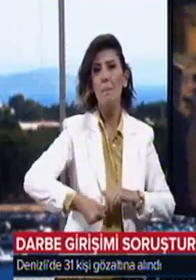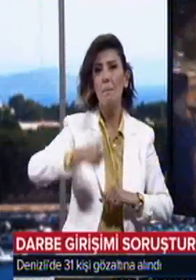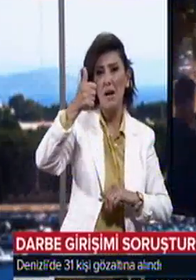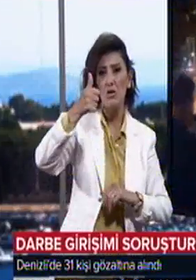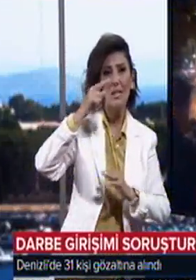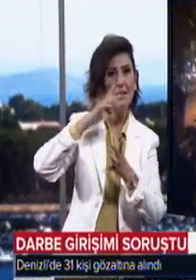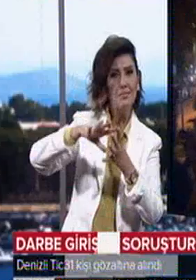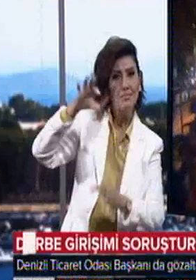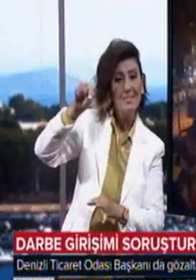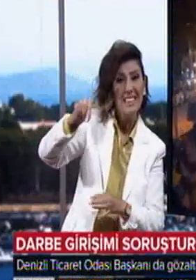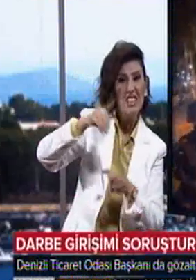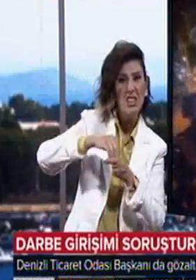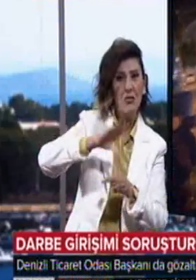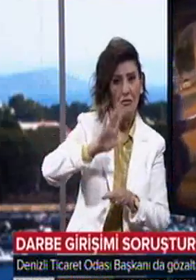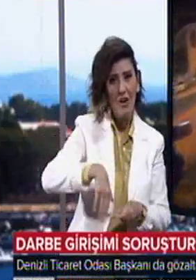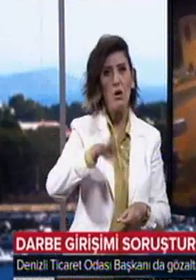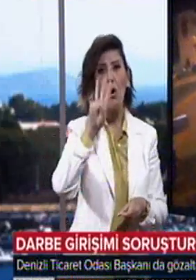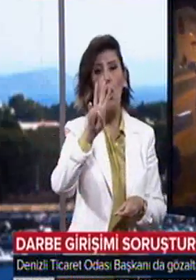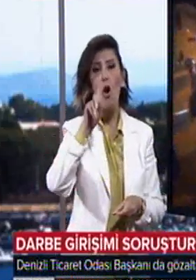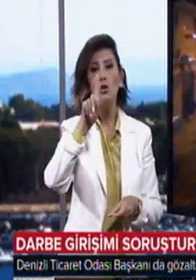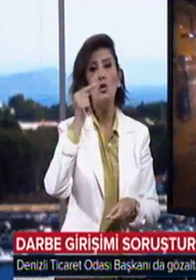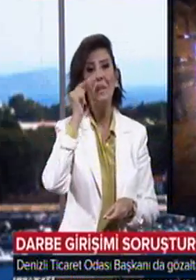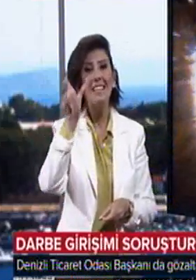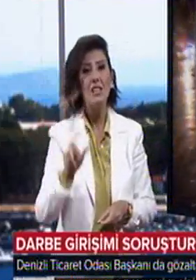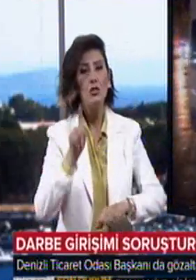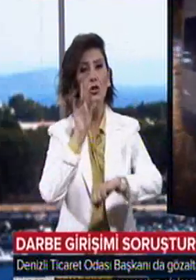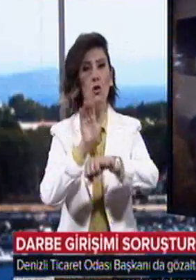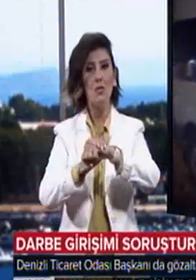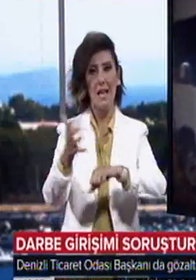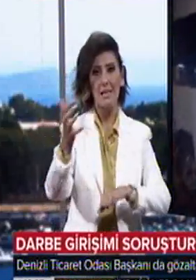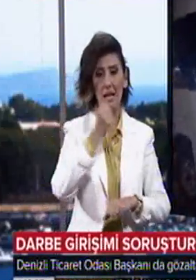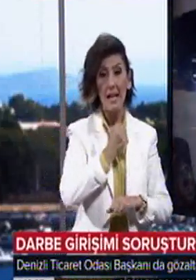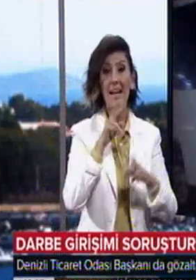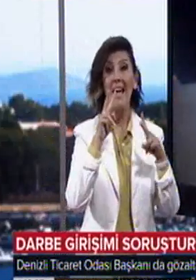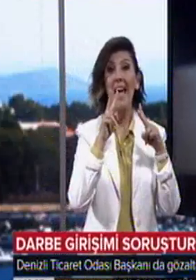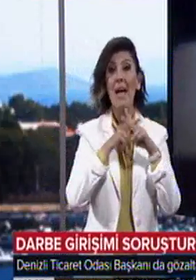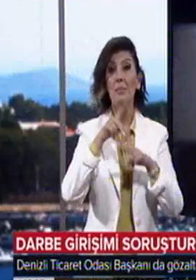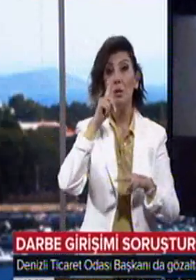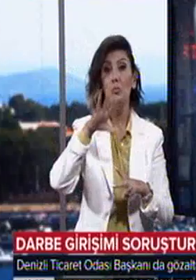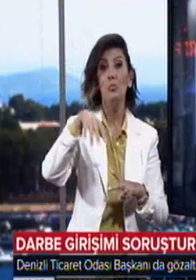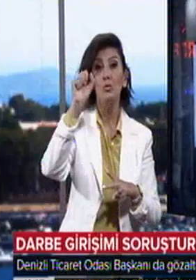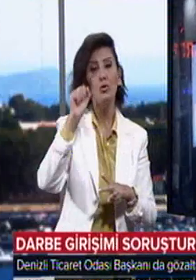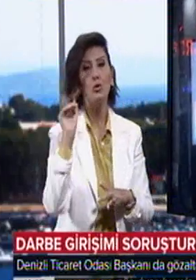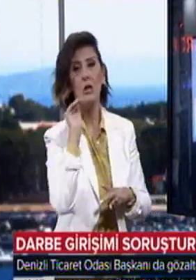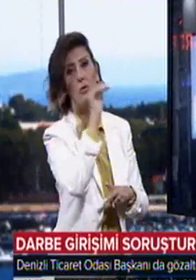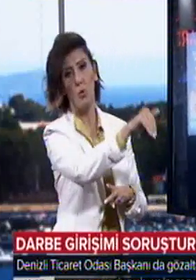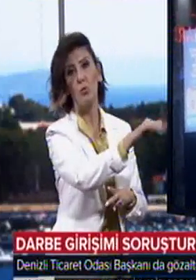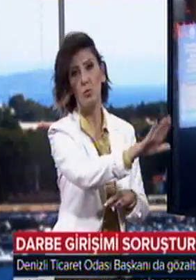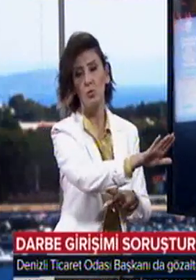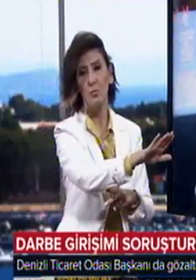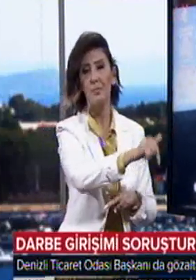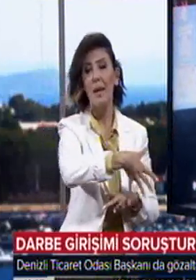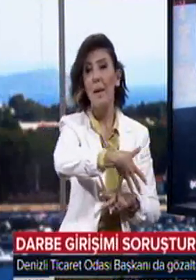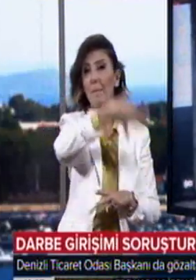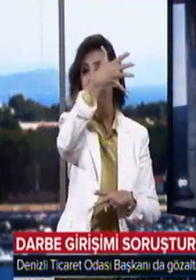Ticaret Odası Başkanı Necdet Özer'in de aralarında bulunduğu 31 kişi gözaltına alınarak Emniyet Müdürlüğü'ne götürüldü.